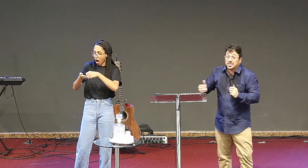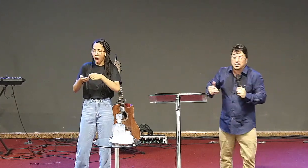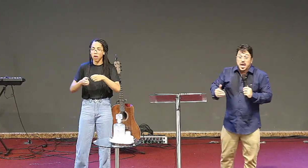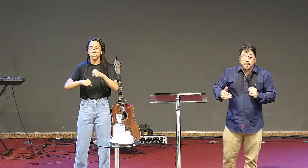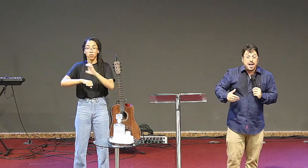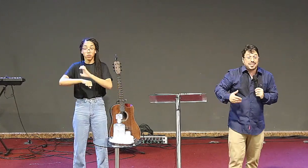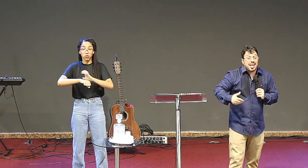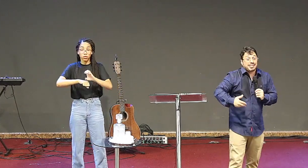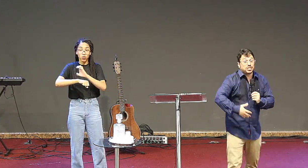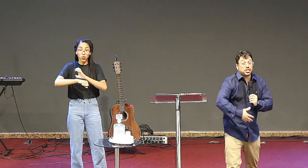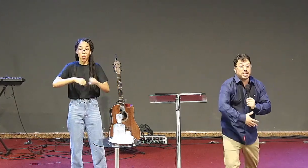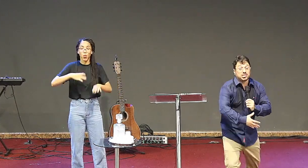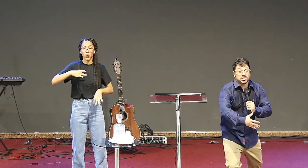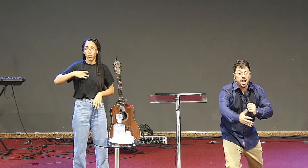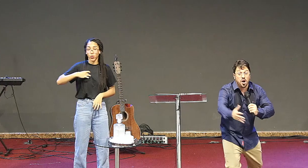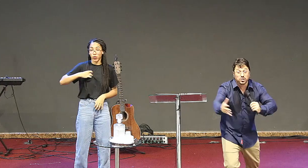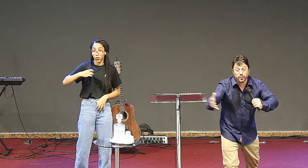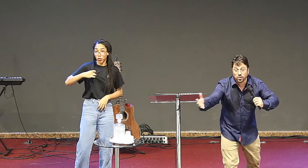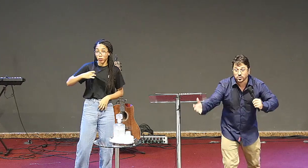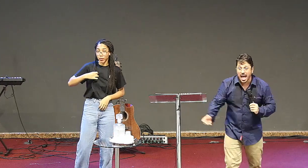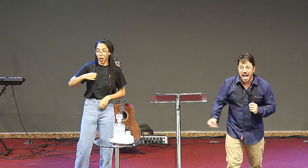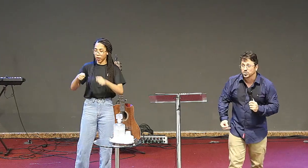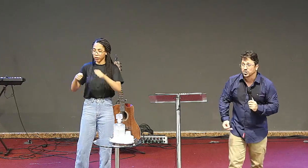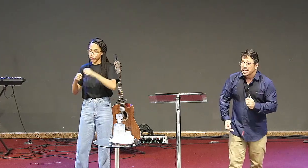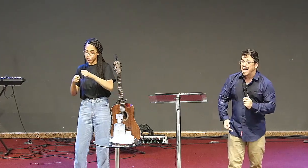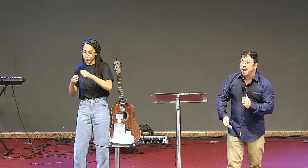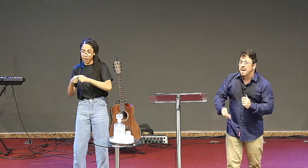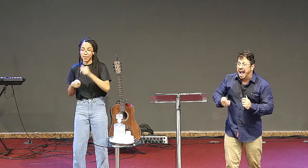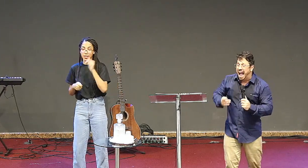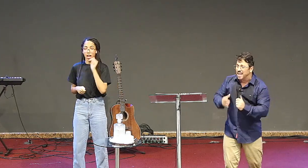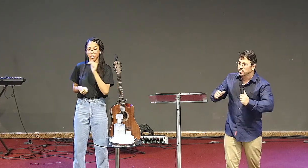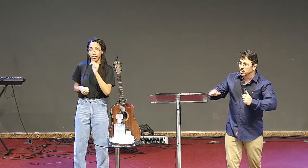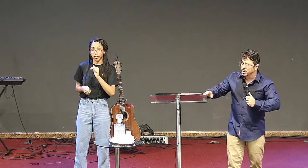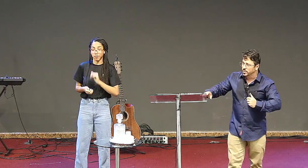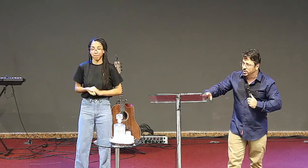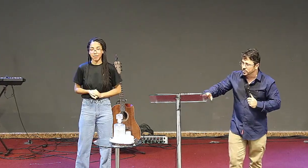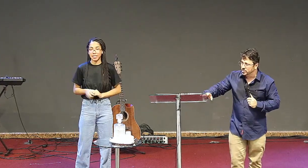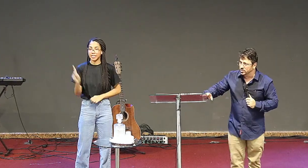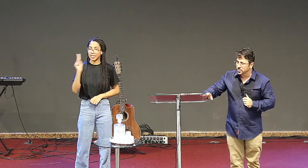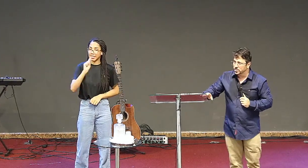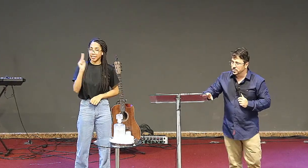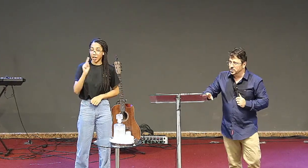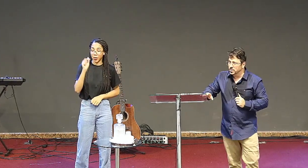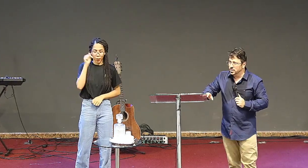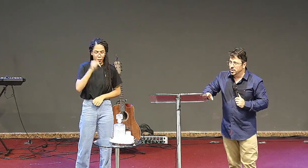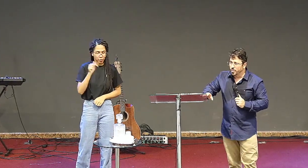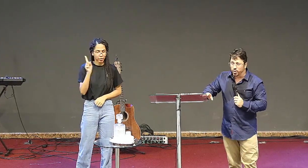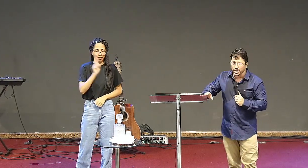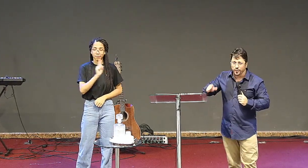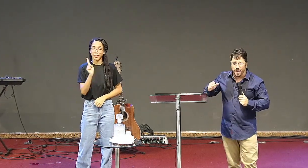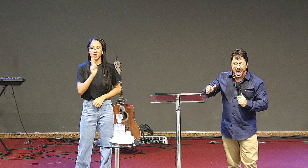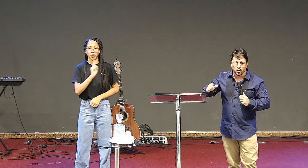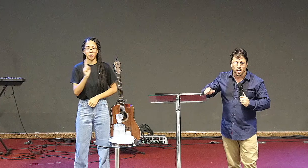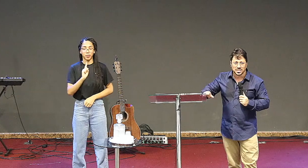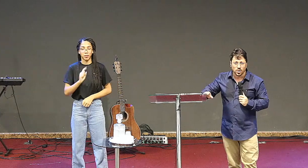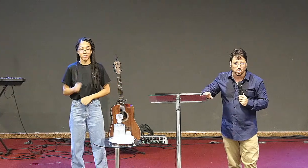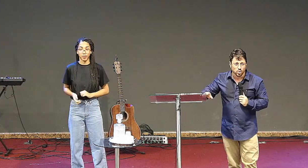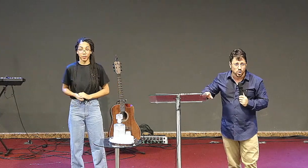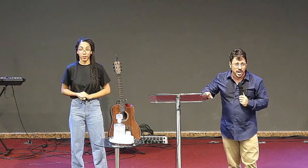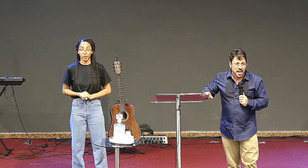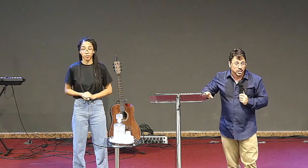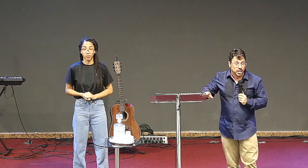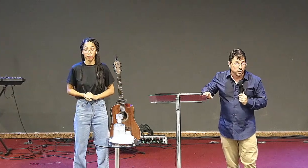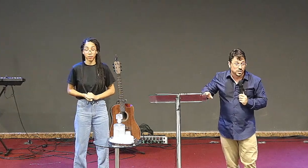igrejas para tratar de gestão de voluntários está amarrado meus irmãos para o inferno com essa